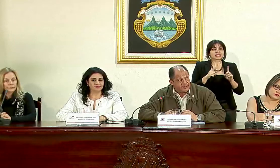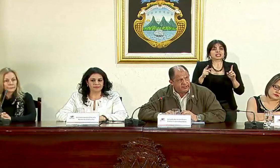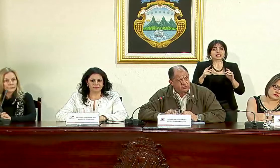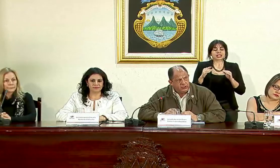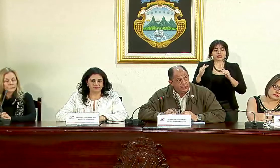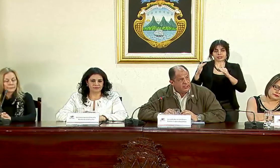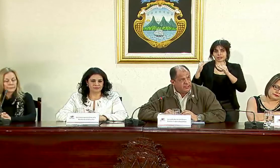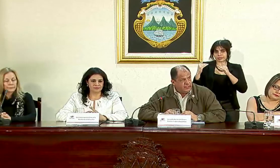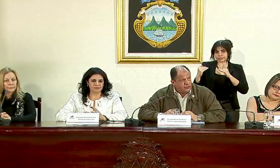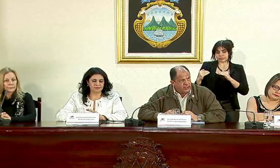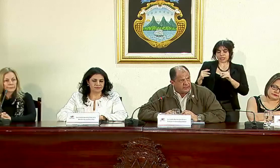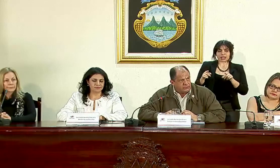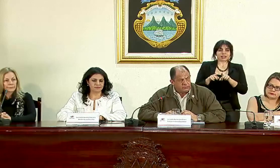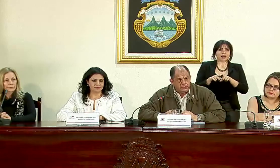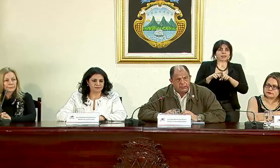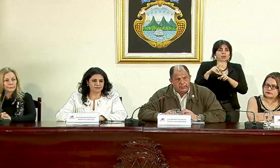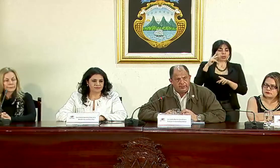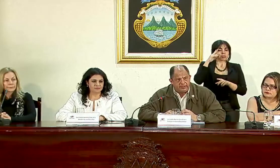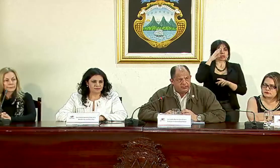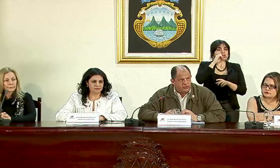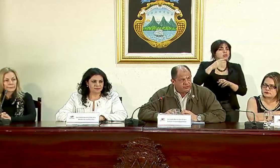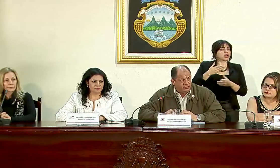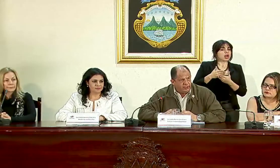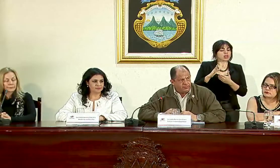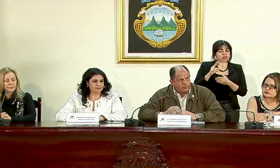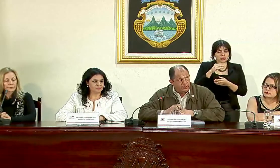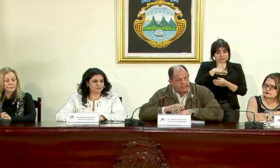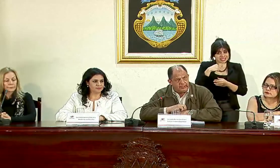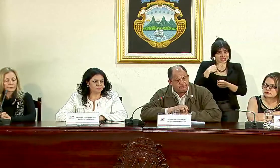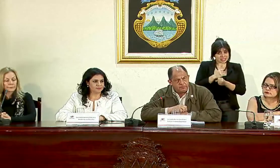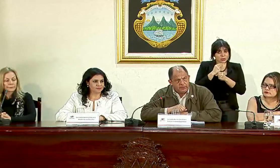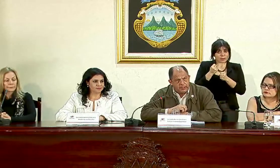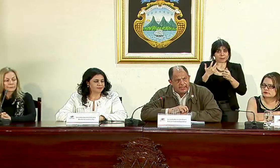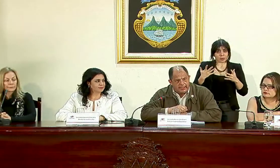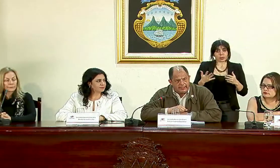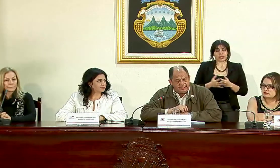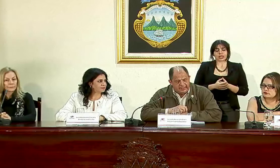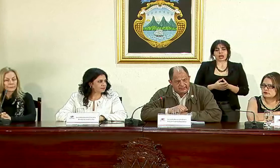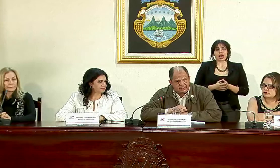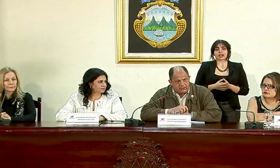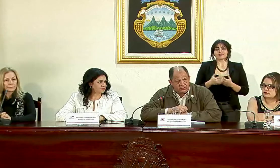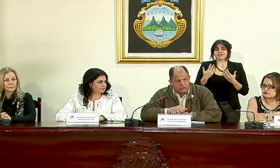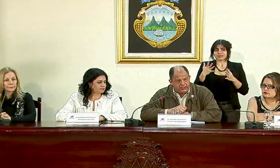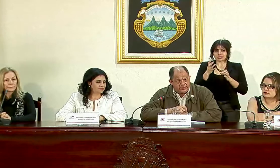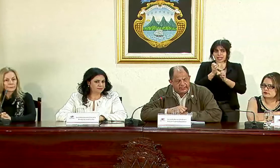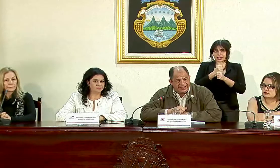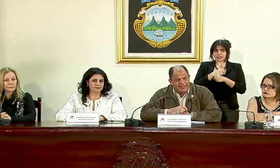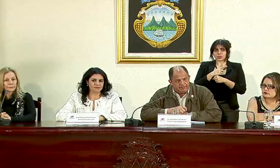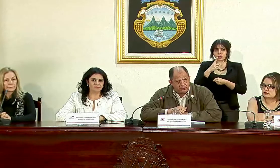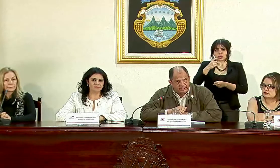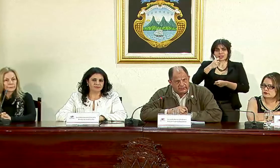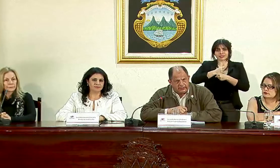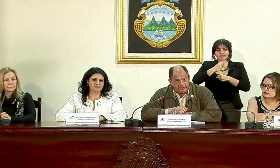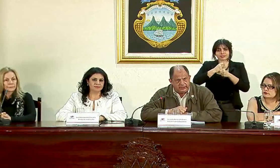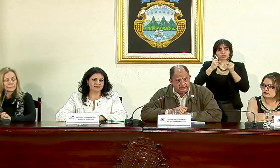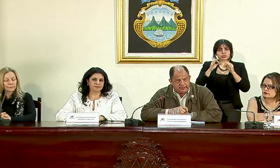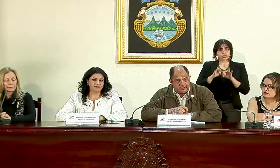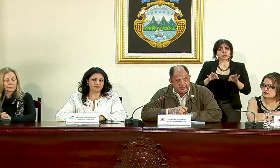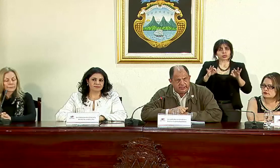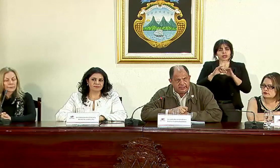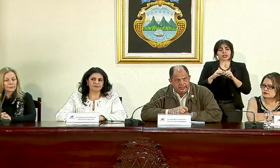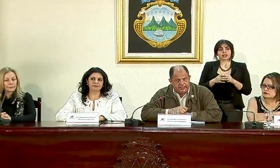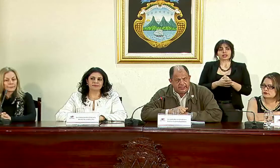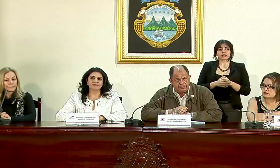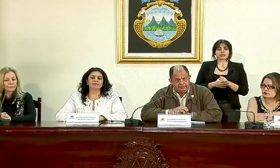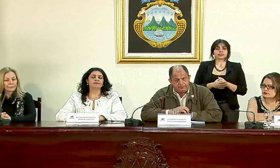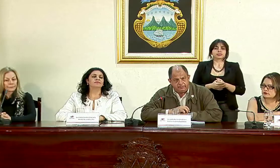desmerecido ni ignorado el ministerio de seguridad pública ha realizado una tarea importante desde